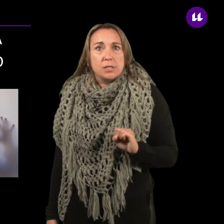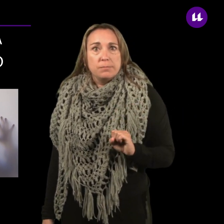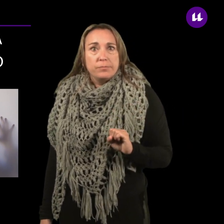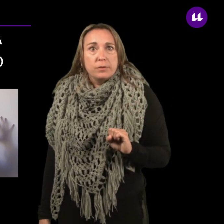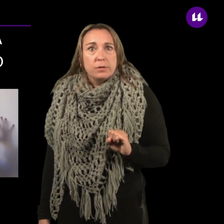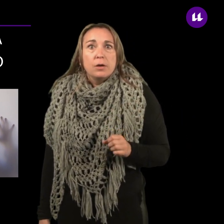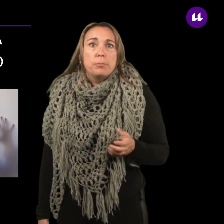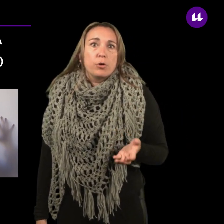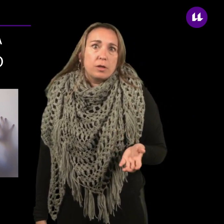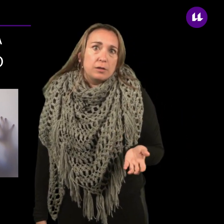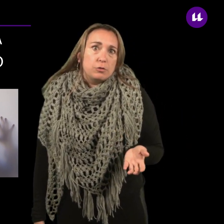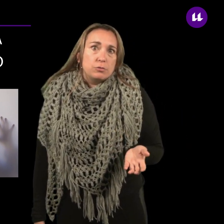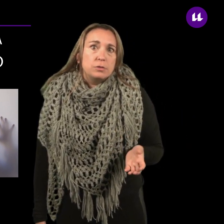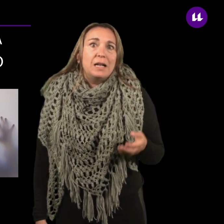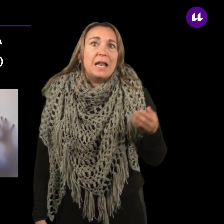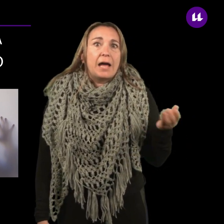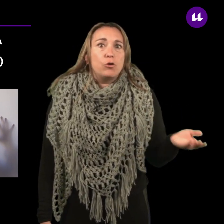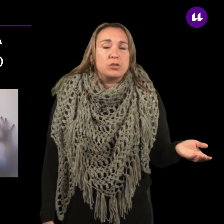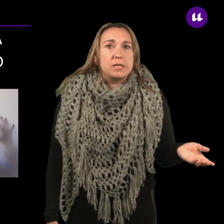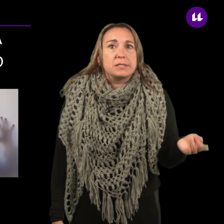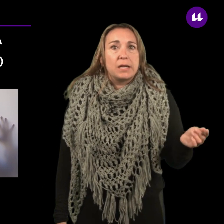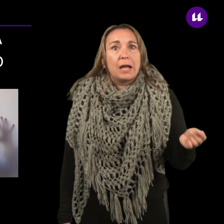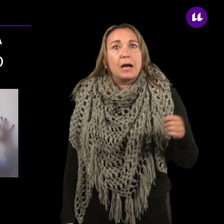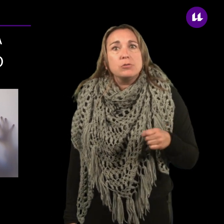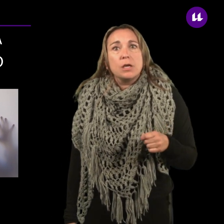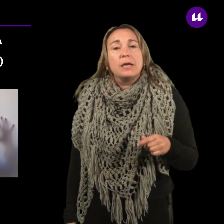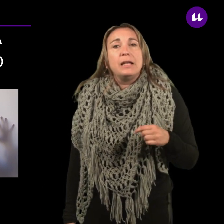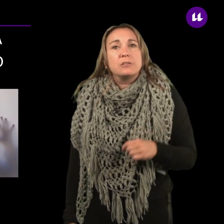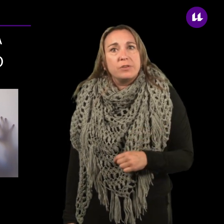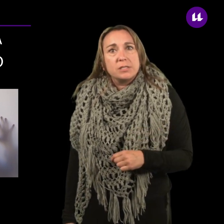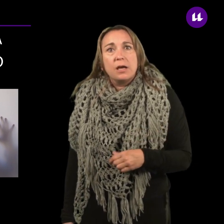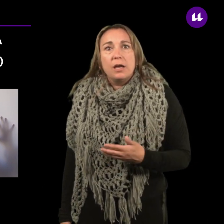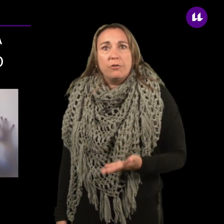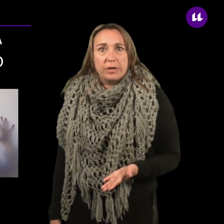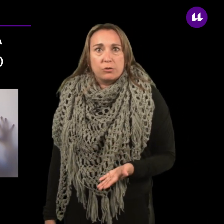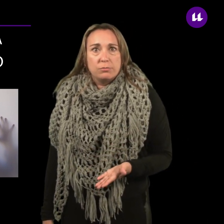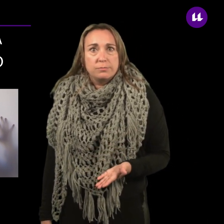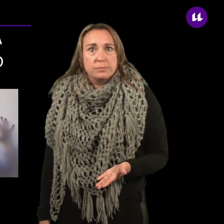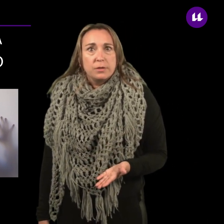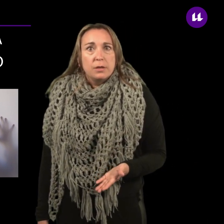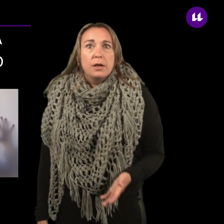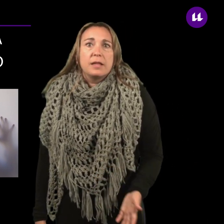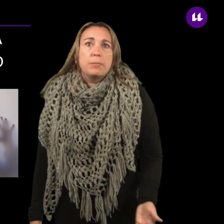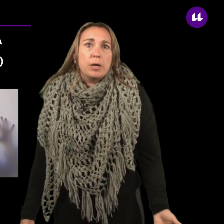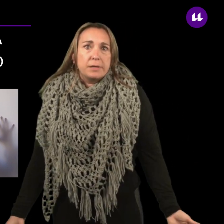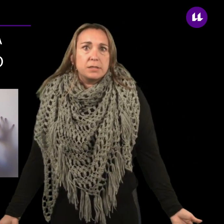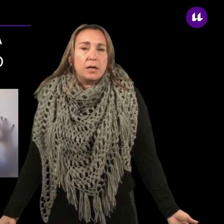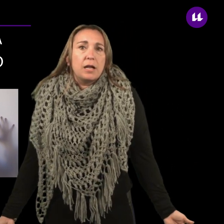sí. Por tanto, la anoxia será la causa y la asfixia el efecto. Tenemos que pensar que la